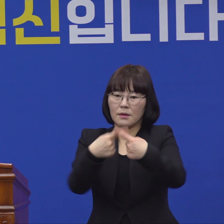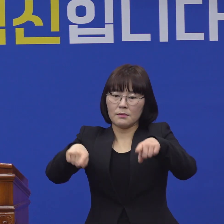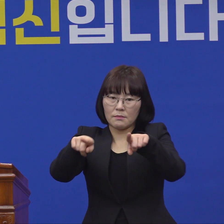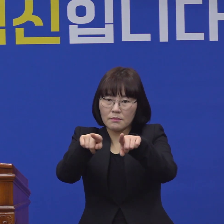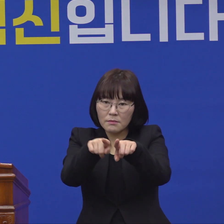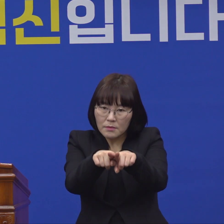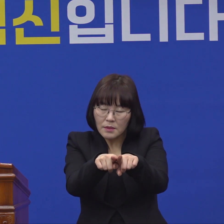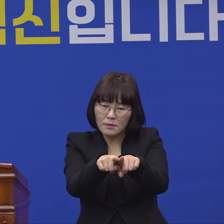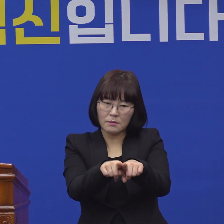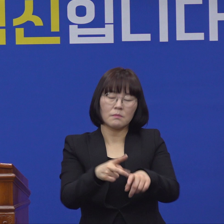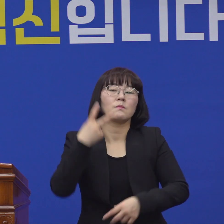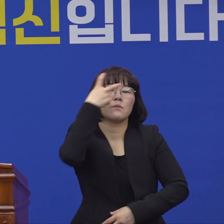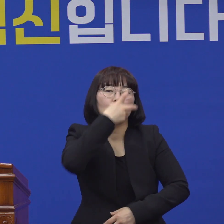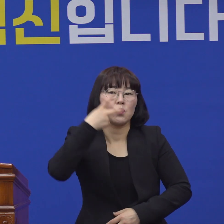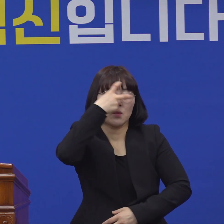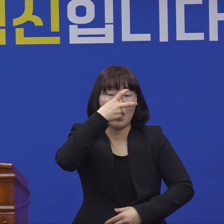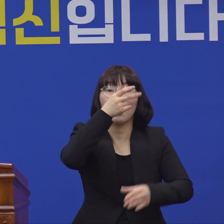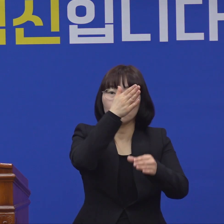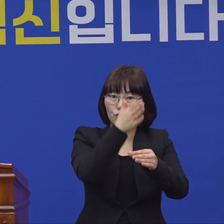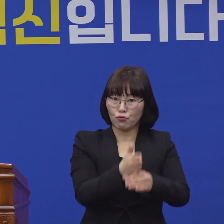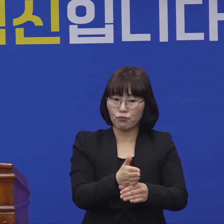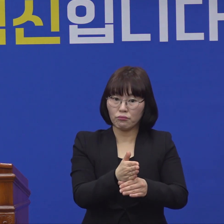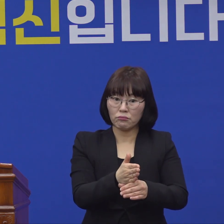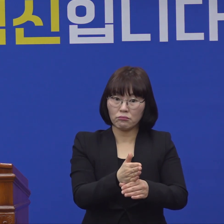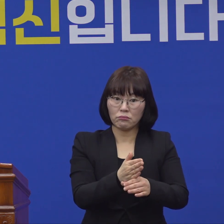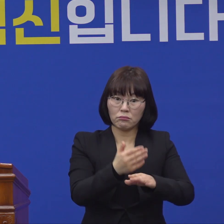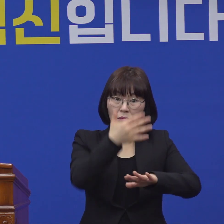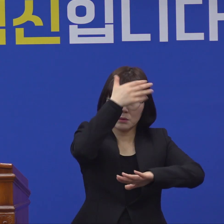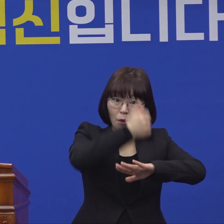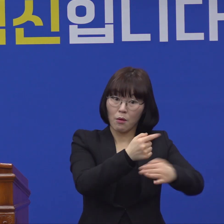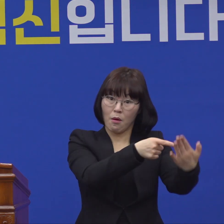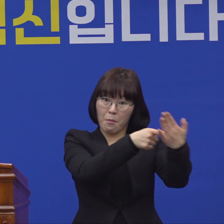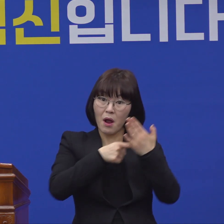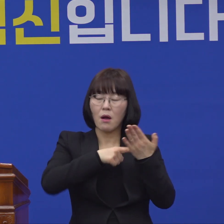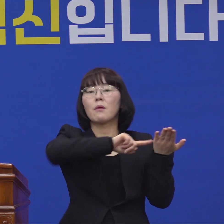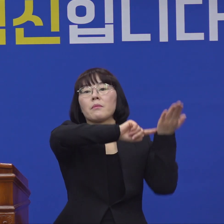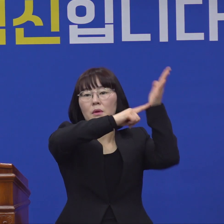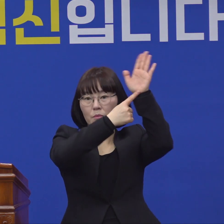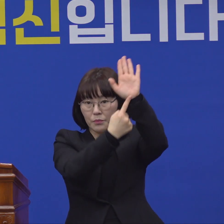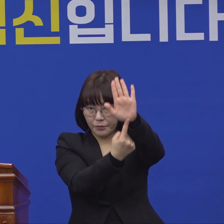분석 중에 있습니다. 분석이 끝나는 대로 알려드리도록 하겠습니다.